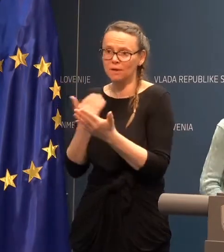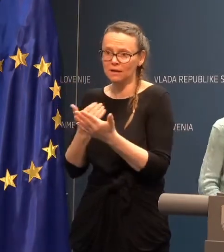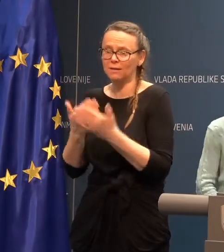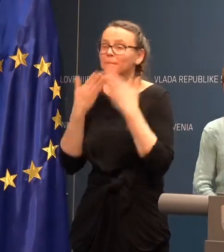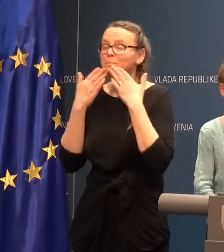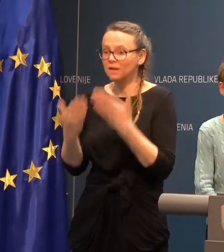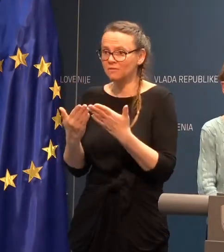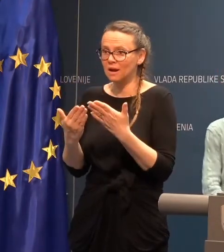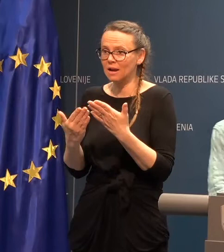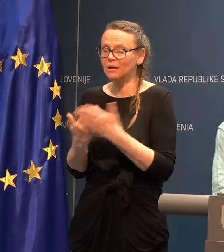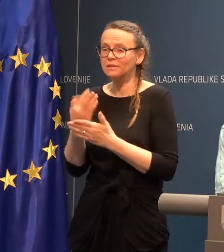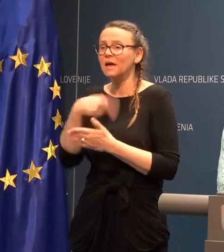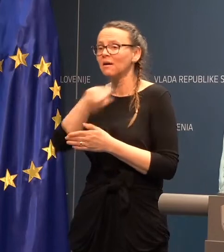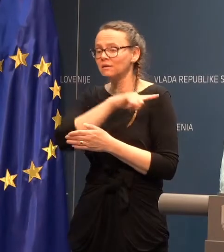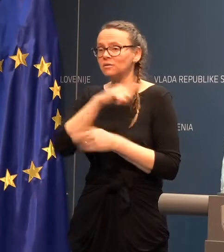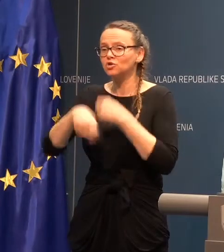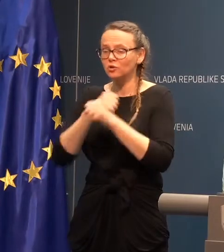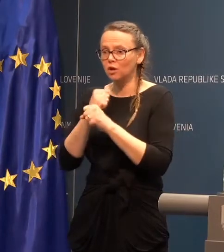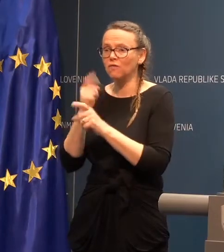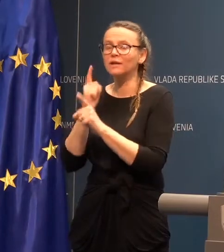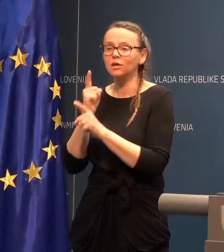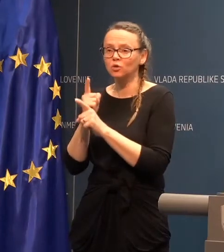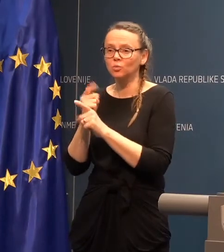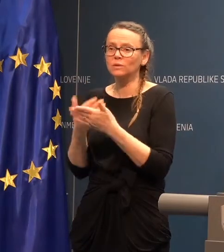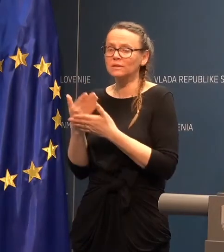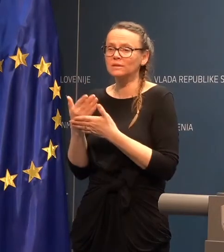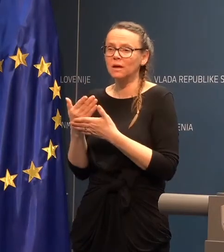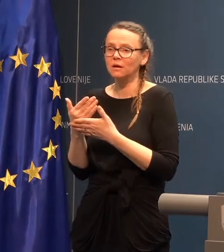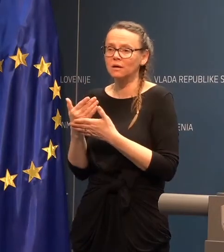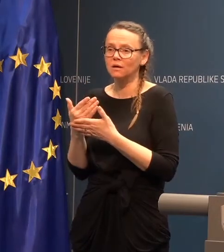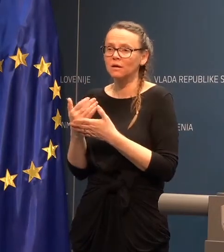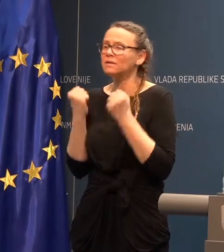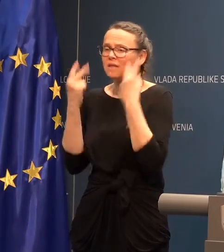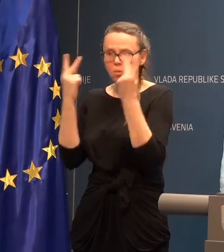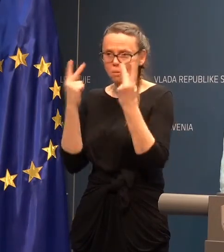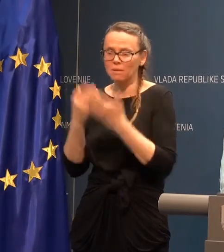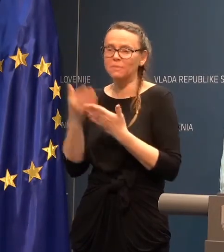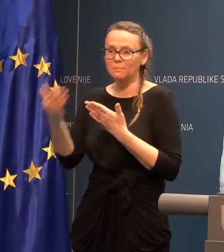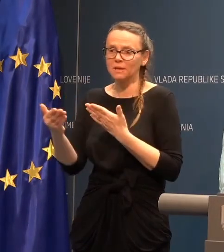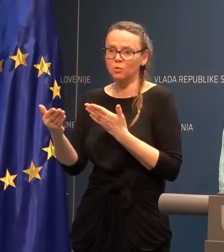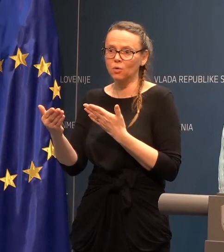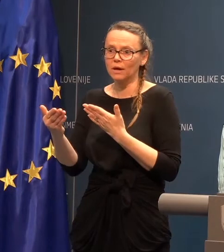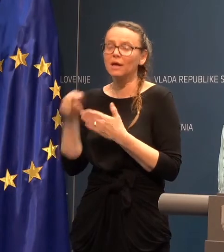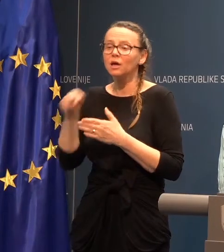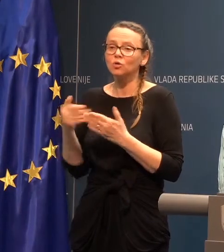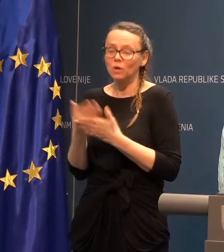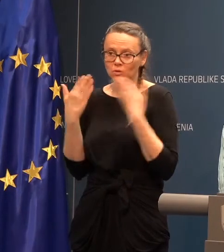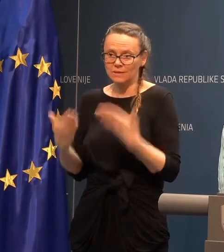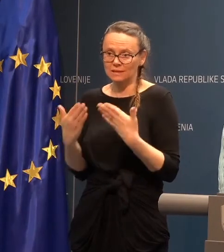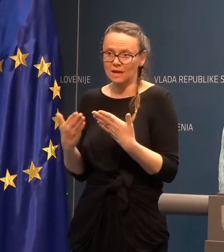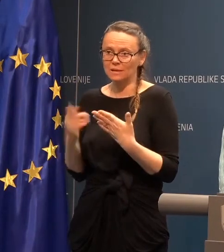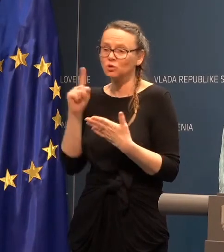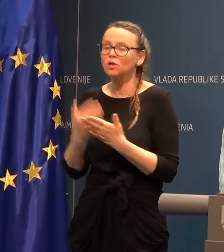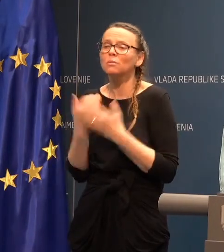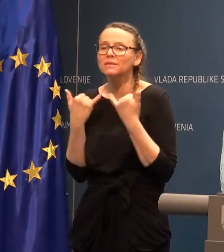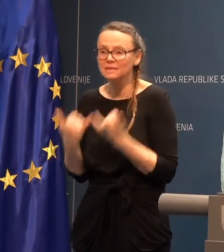Hvala lepa za vaše sodelovanje tudi za zelo komentne predloge. Toliko za danes, oziroma